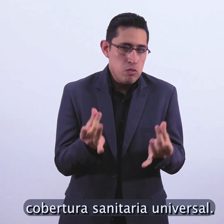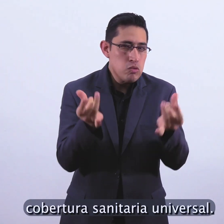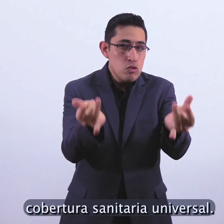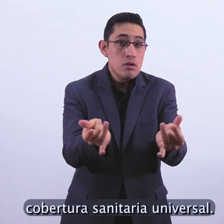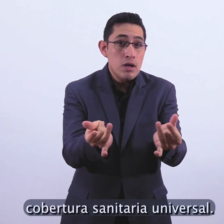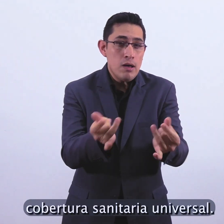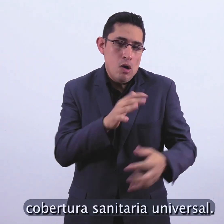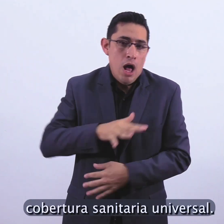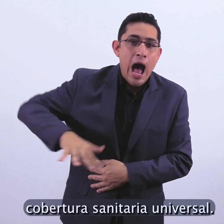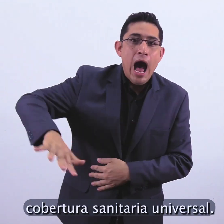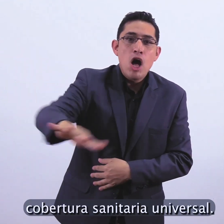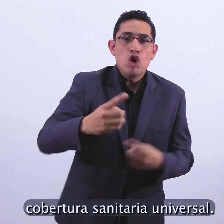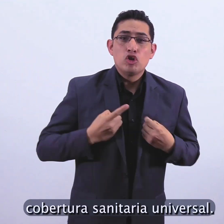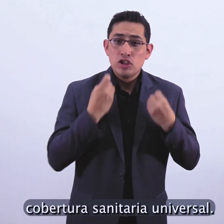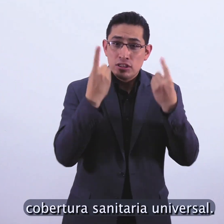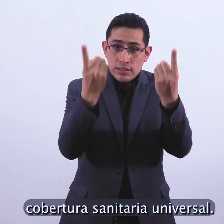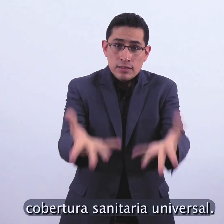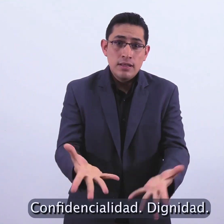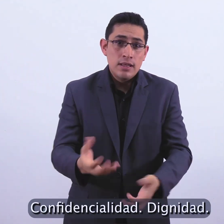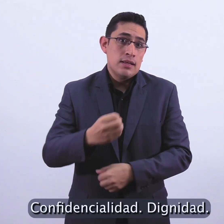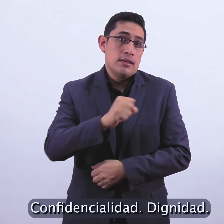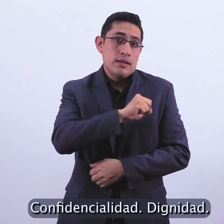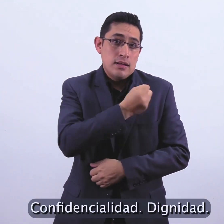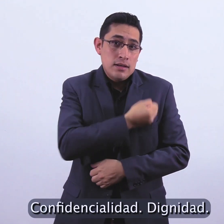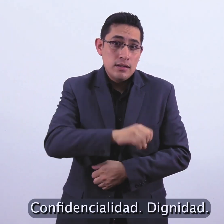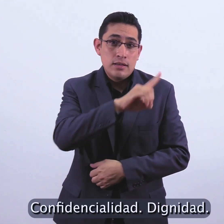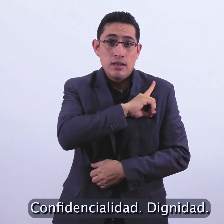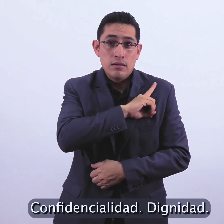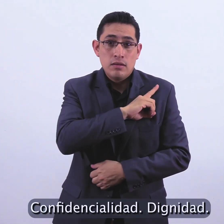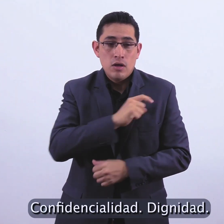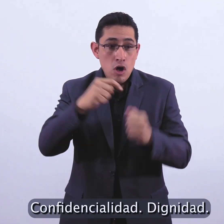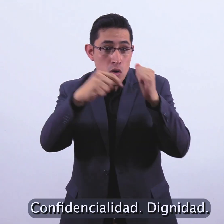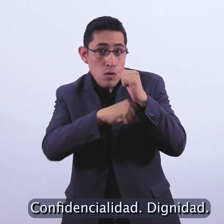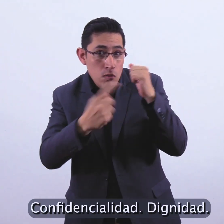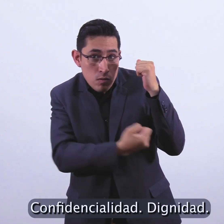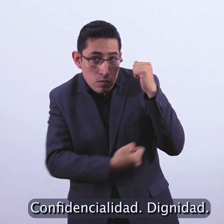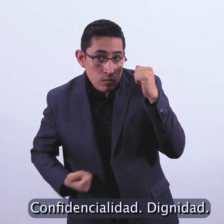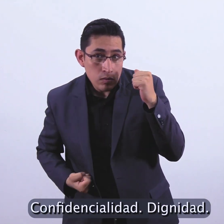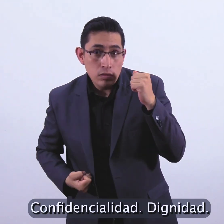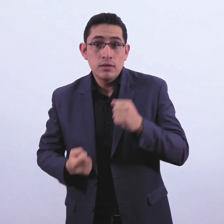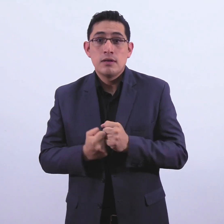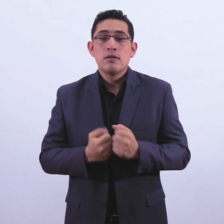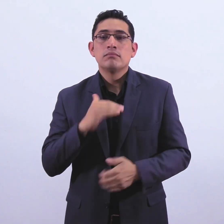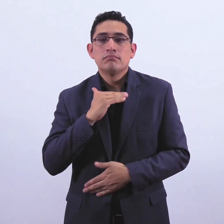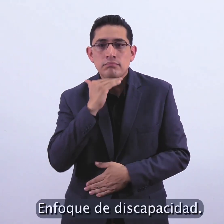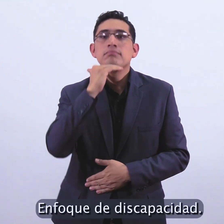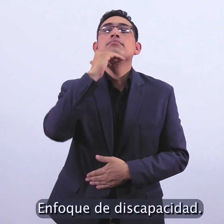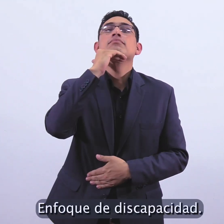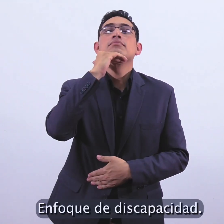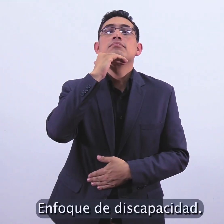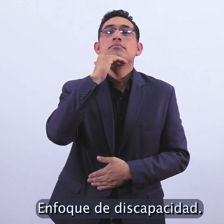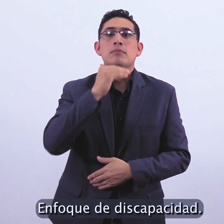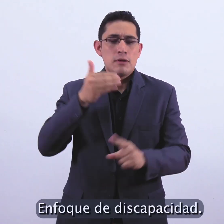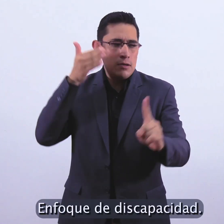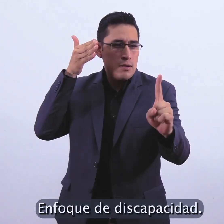sanitaria universal. Confidencialidad. Dignidad. Enfoque de discapacidad.